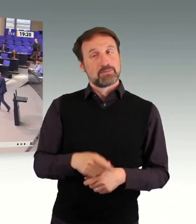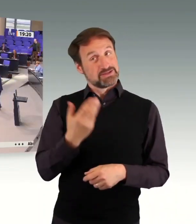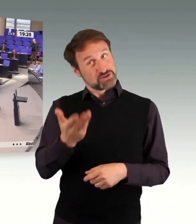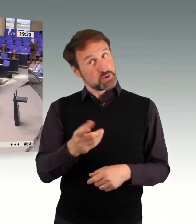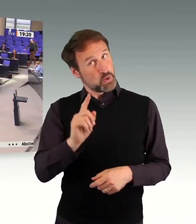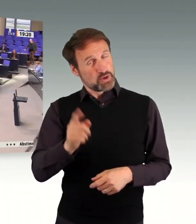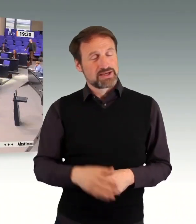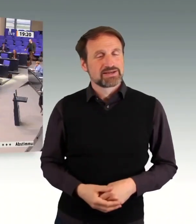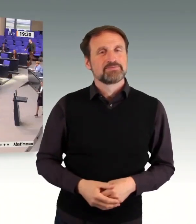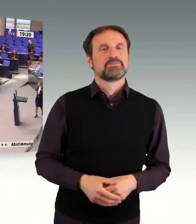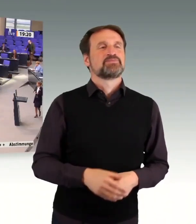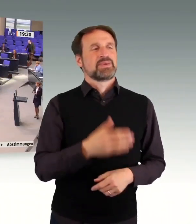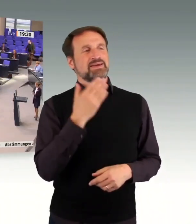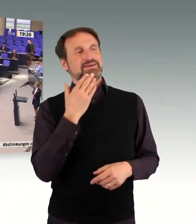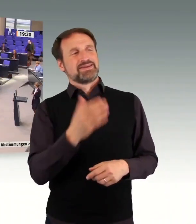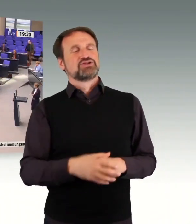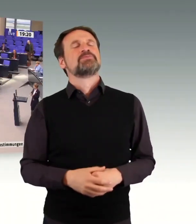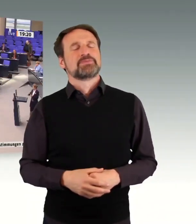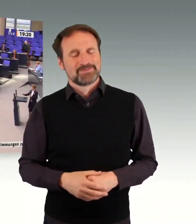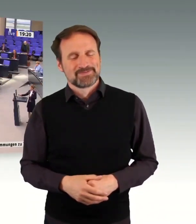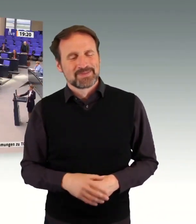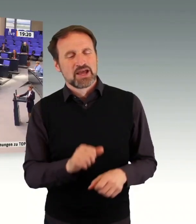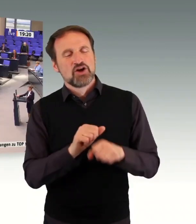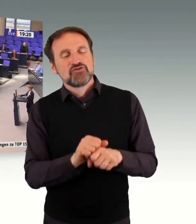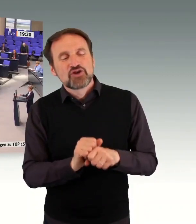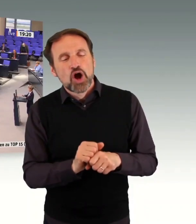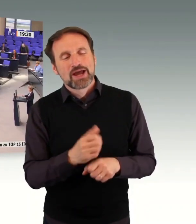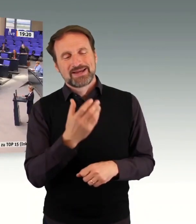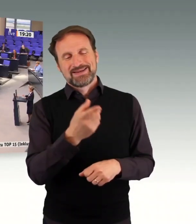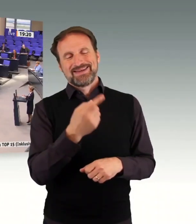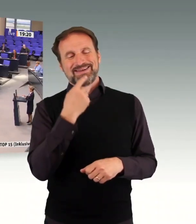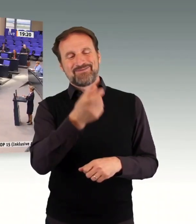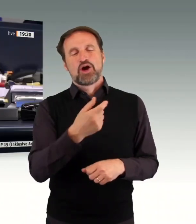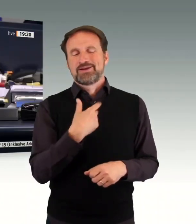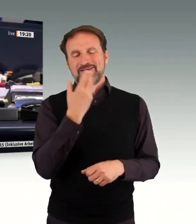Danke sehr. Die Freunde rüge ich nicht, die Freundinnen auch nicht, aber die Zeit muss ich trotzdem beachten.